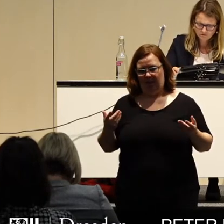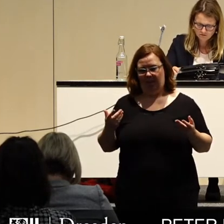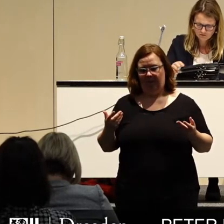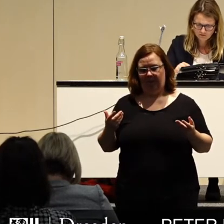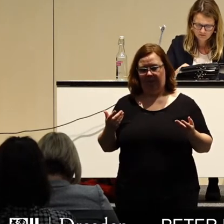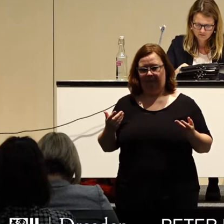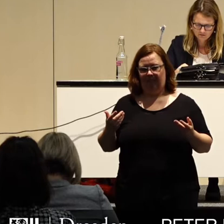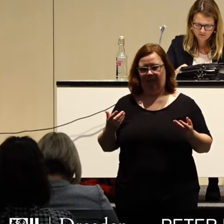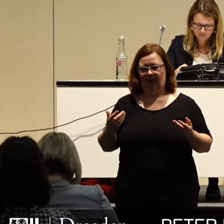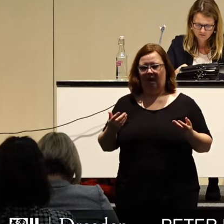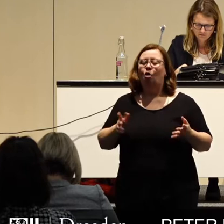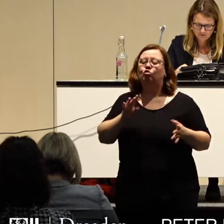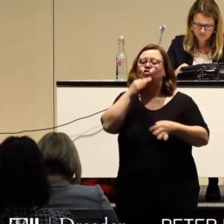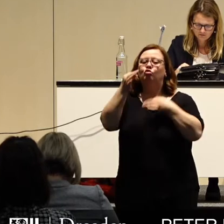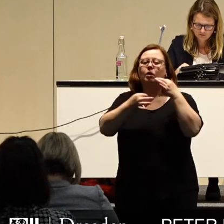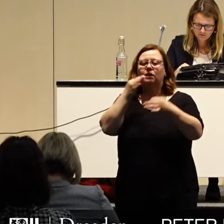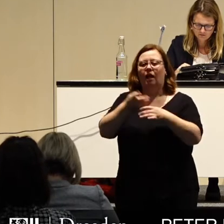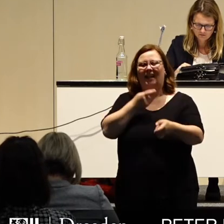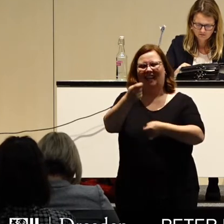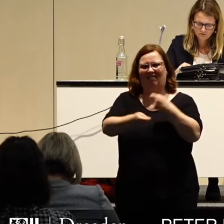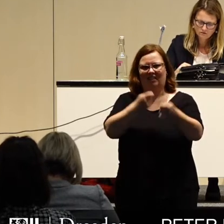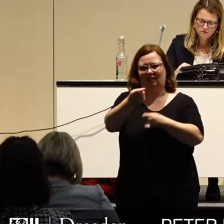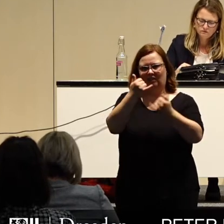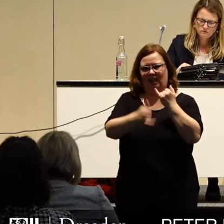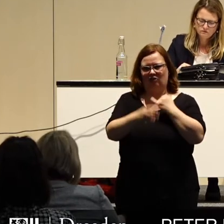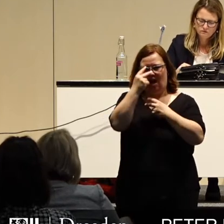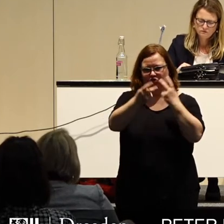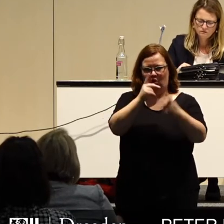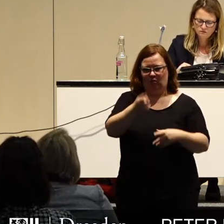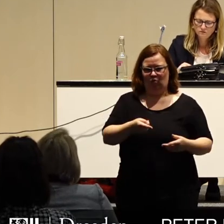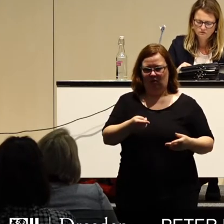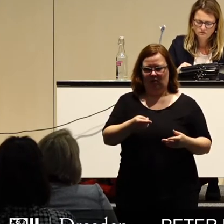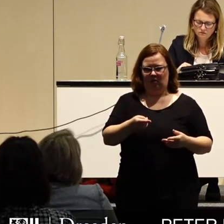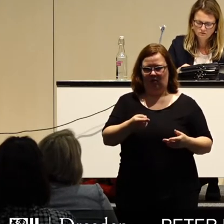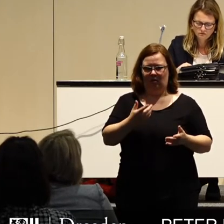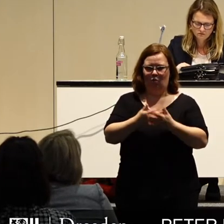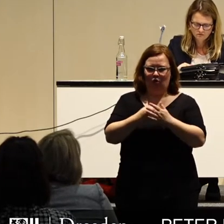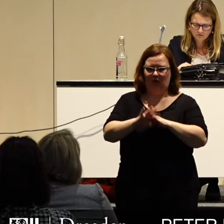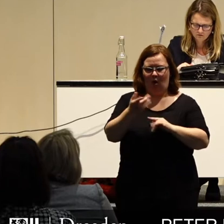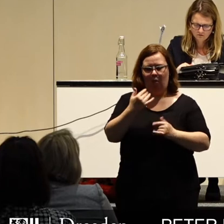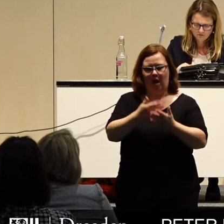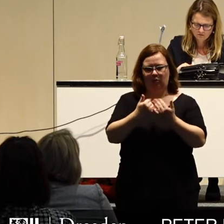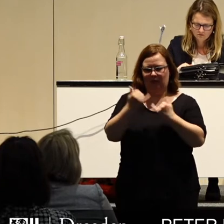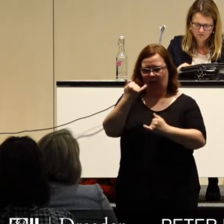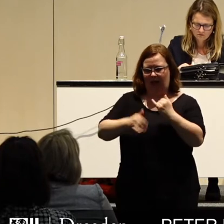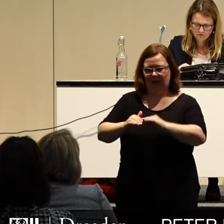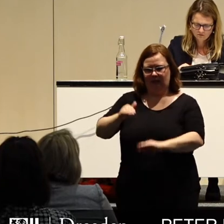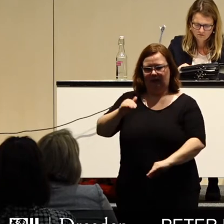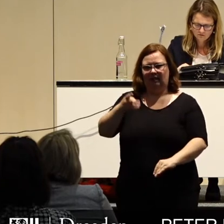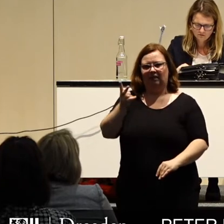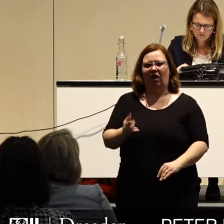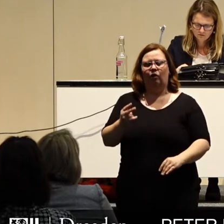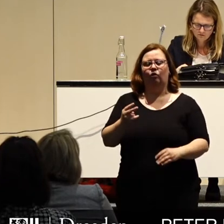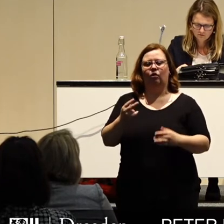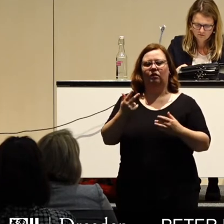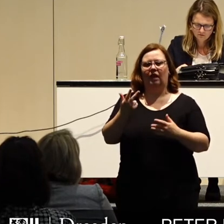auch noch mal die investiven Budgetreste anschauen. Wir haben schon wieder Budgetreste in Höhe von 375